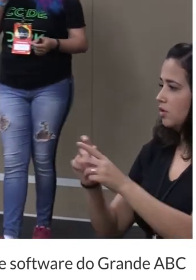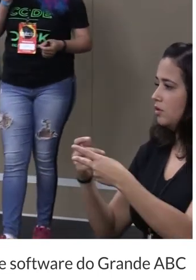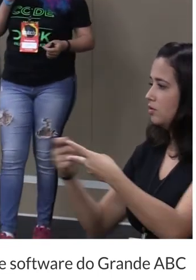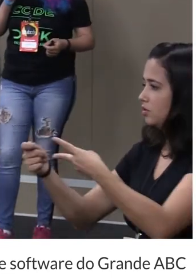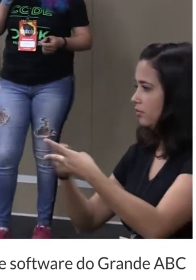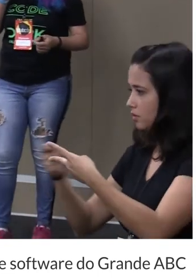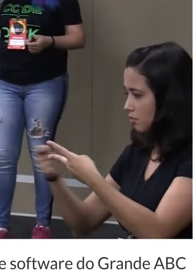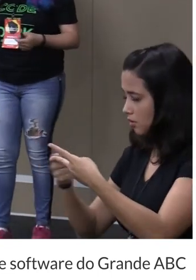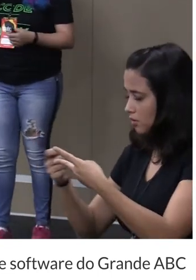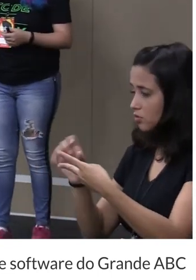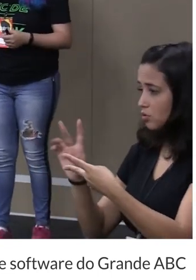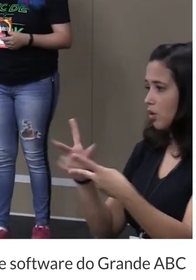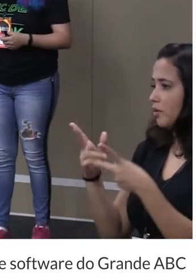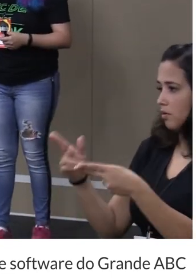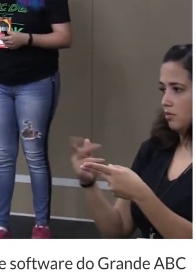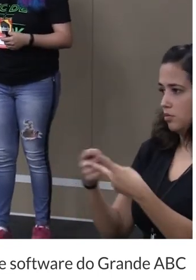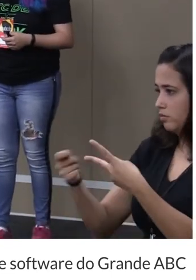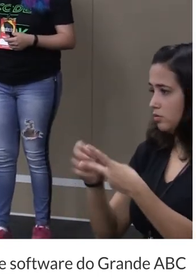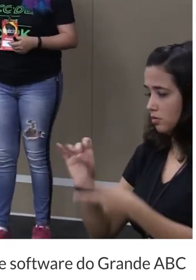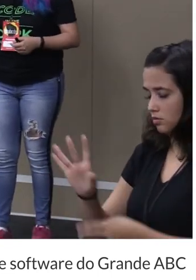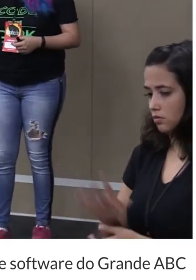é exatamente